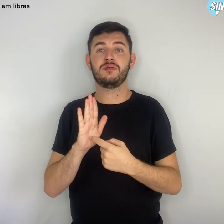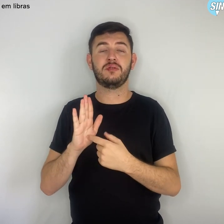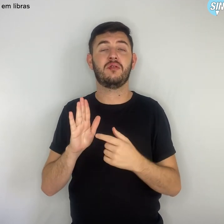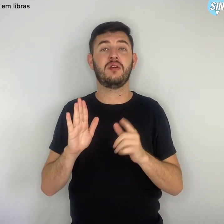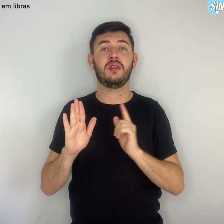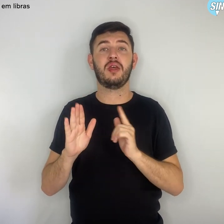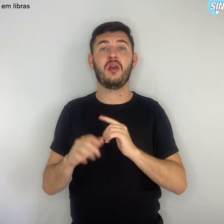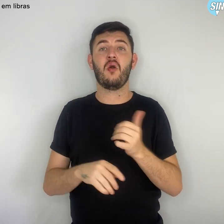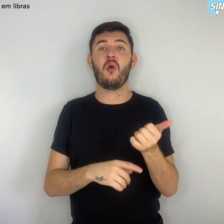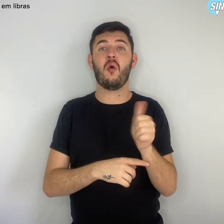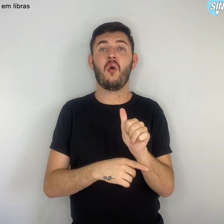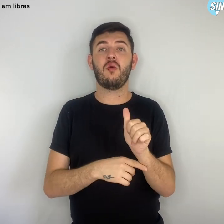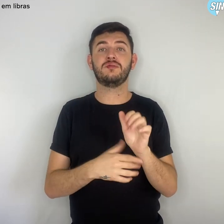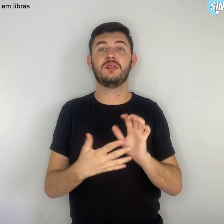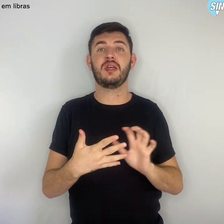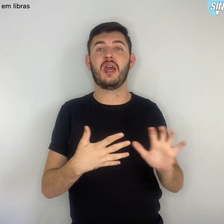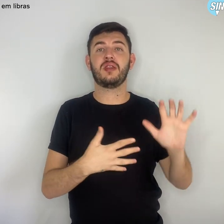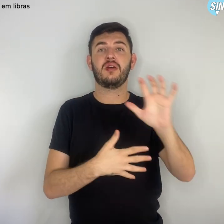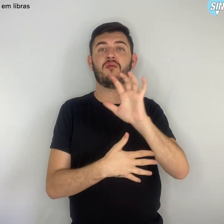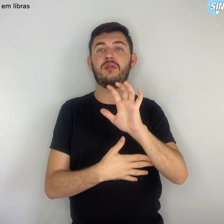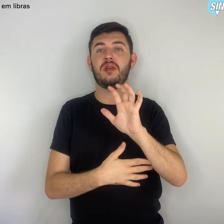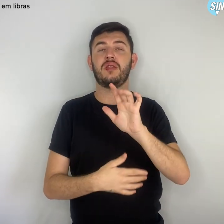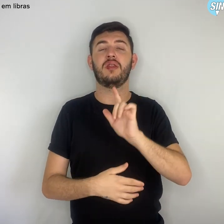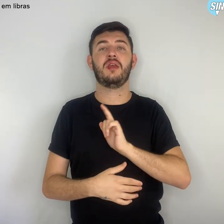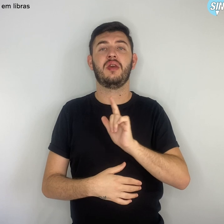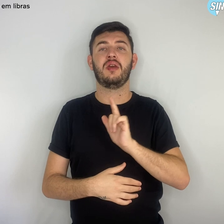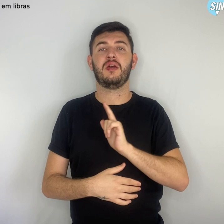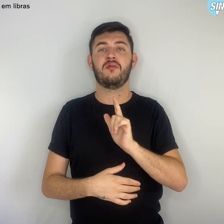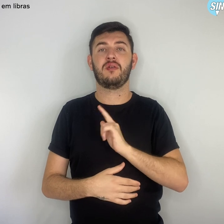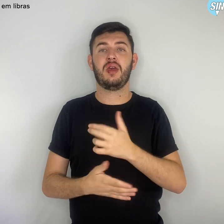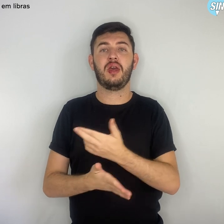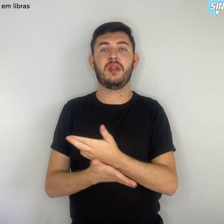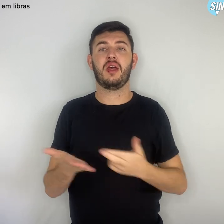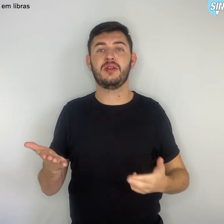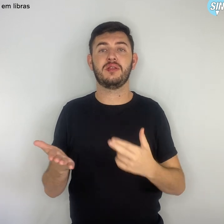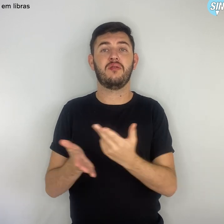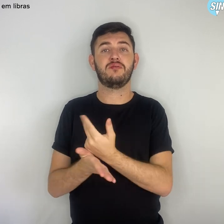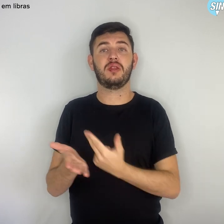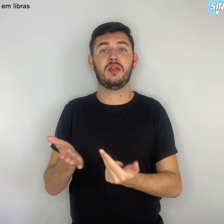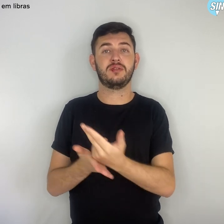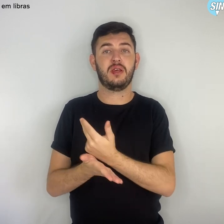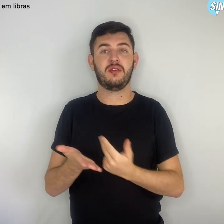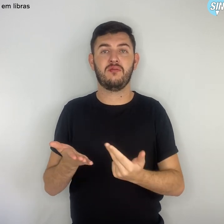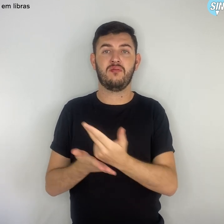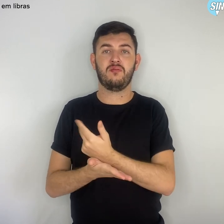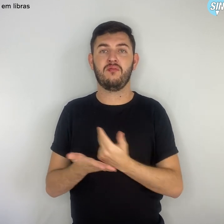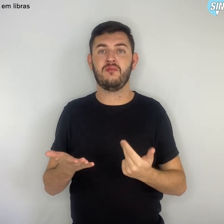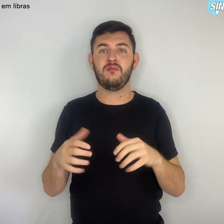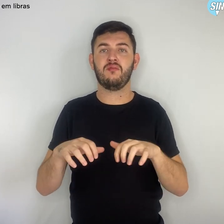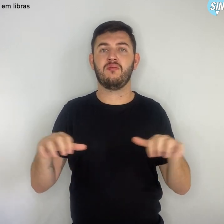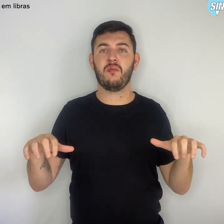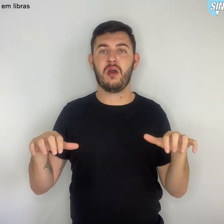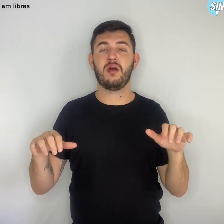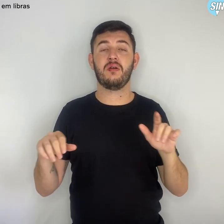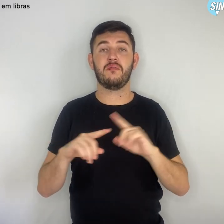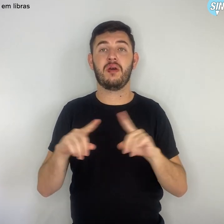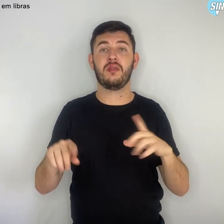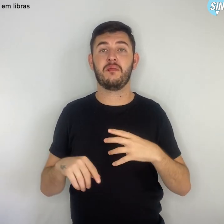categorias, nas modalidades redação e desenho. Para cada faixa, etária, segmento,